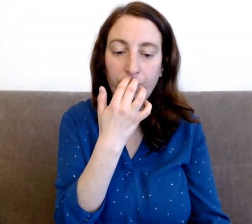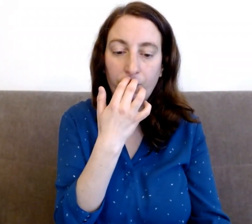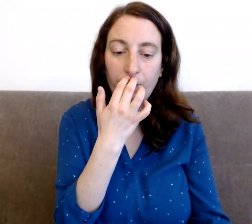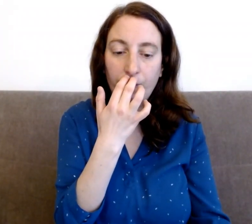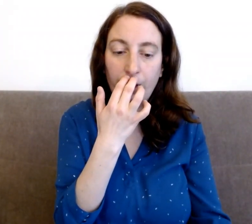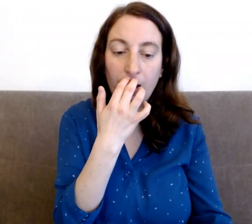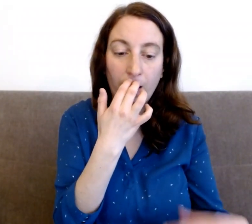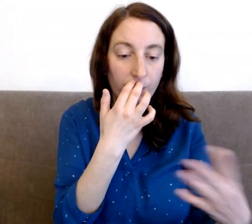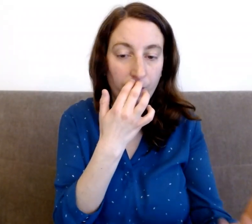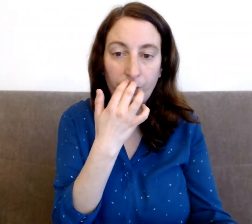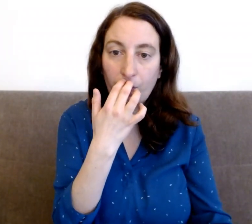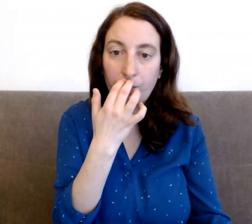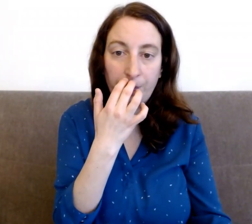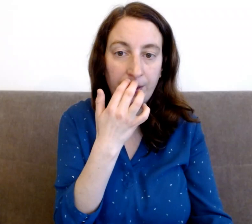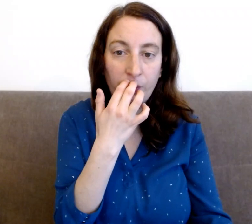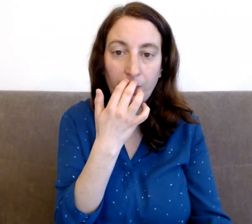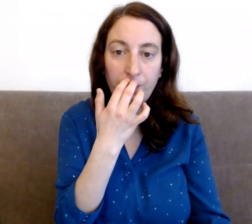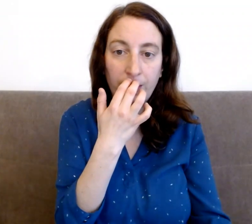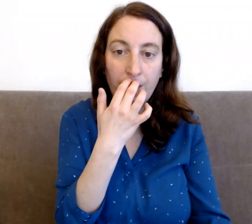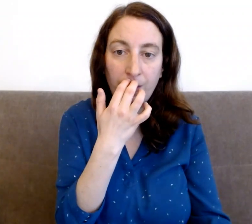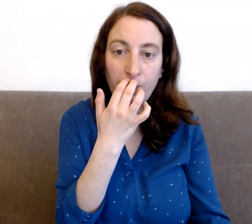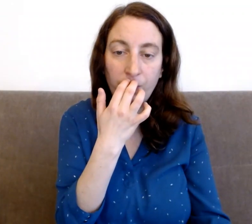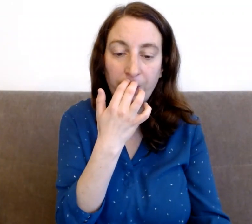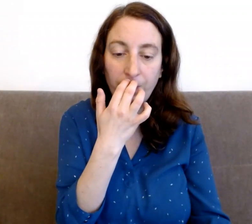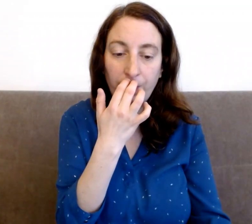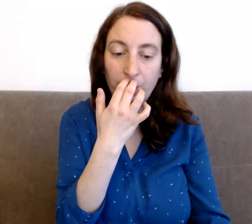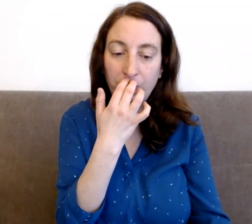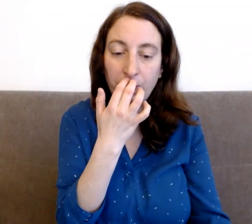et là, soit vous répétez, soit vous vous adaptez plus spécifiquement, de nouveau,